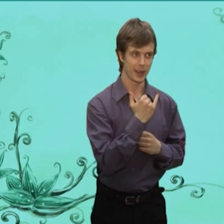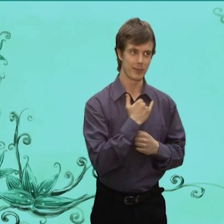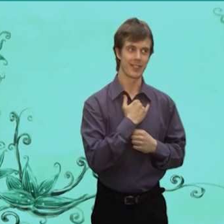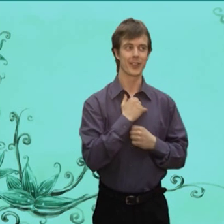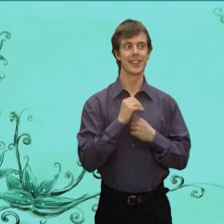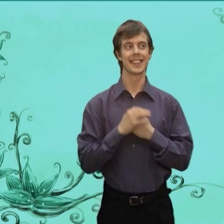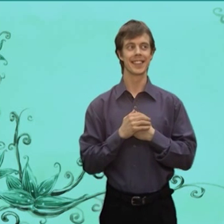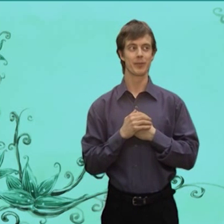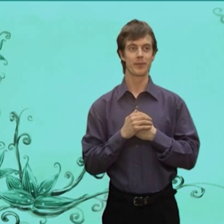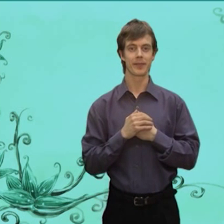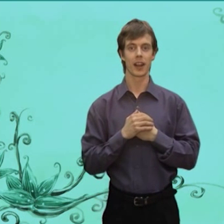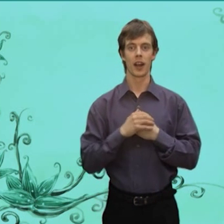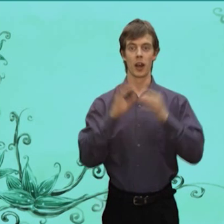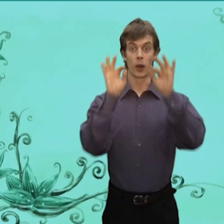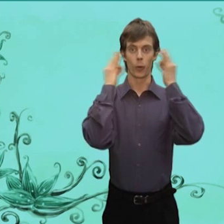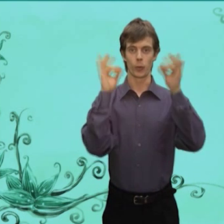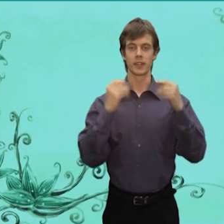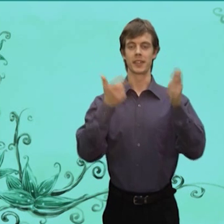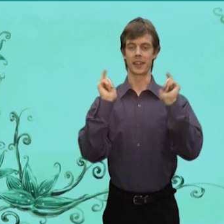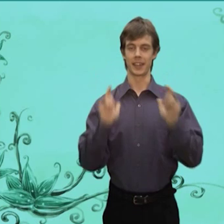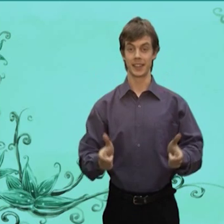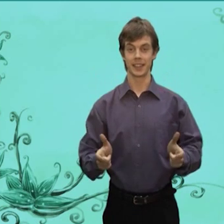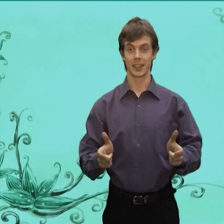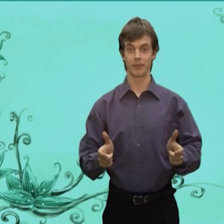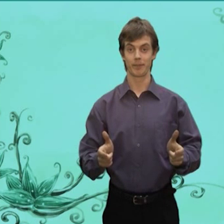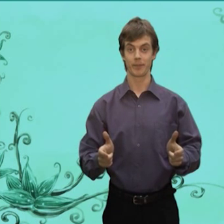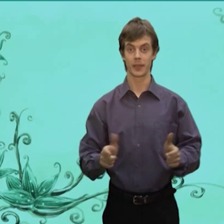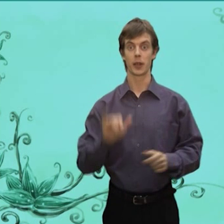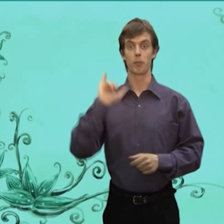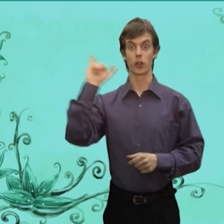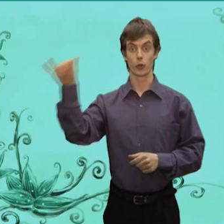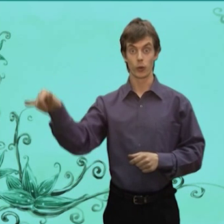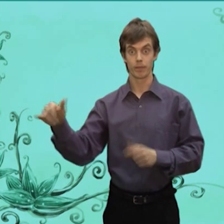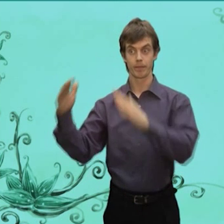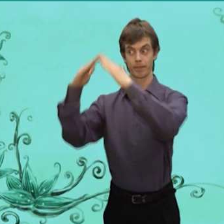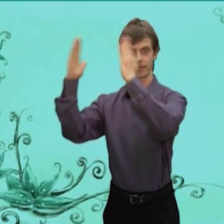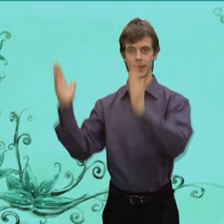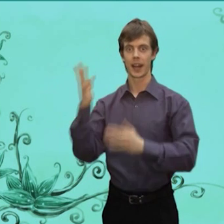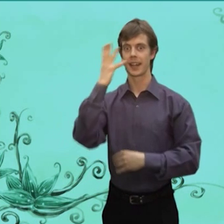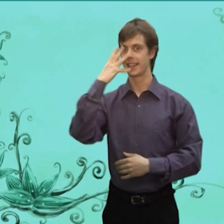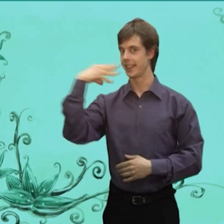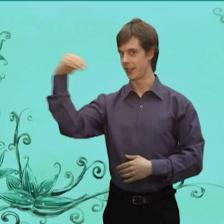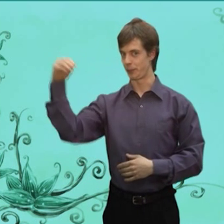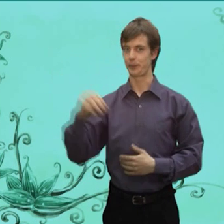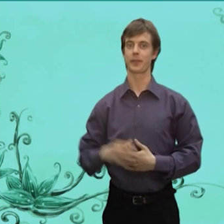Пойдем ко мне в гости Кот пошел к лисе Она пригласила его к себе